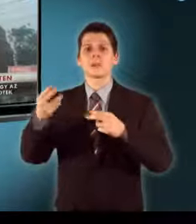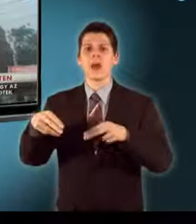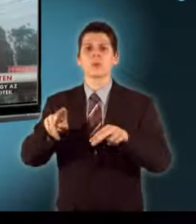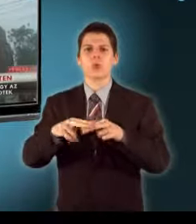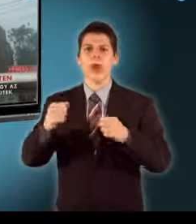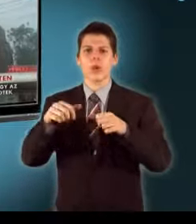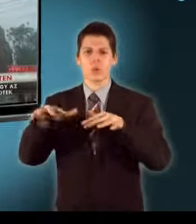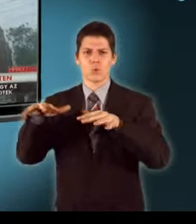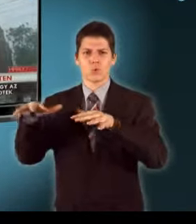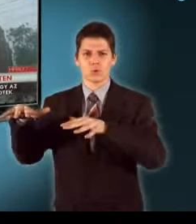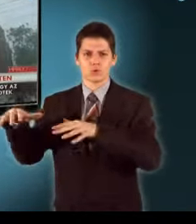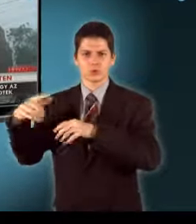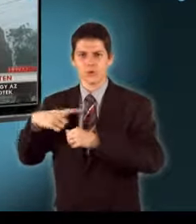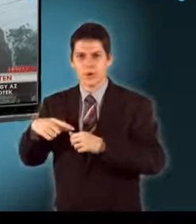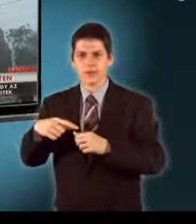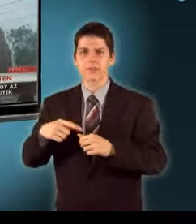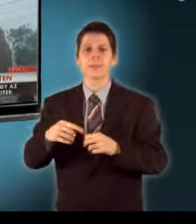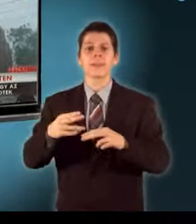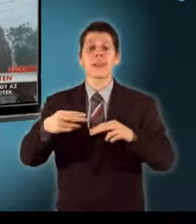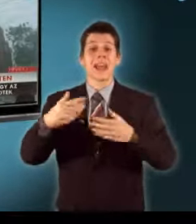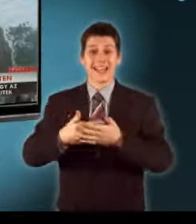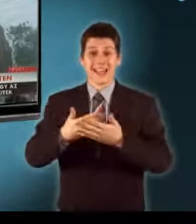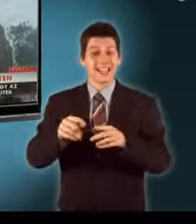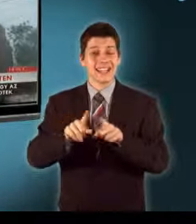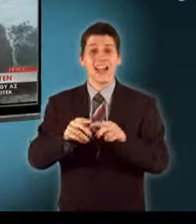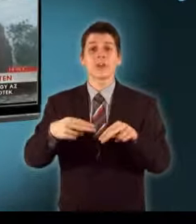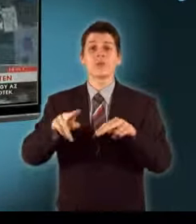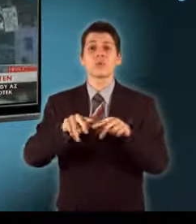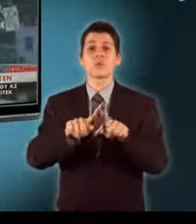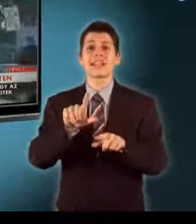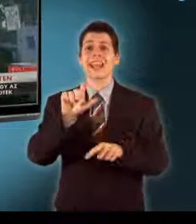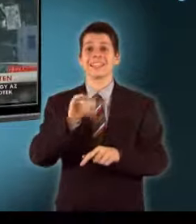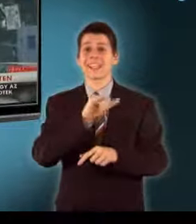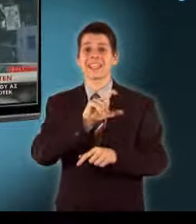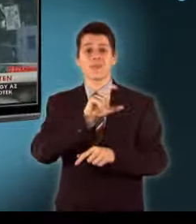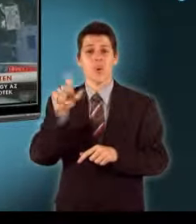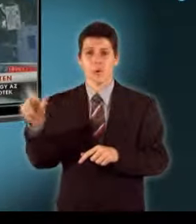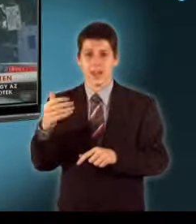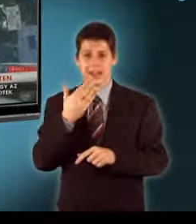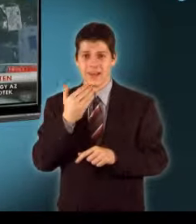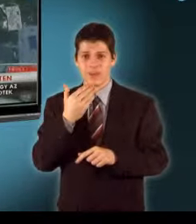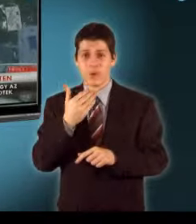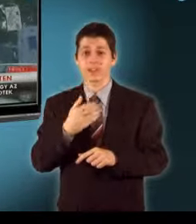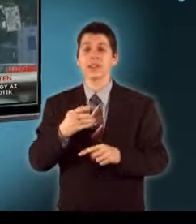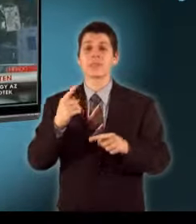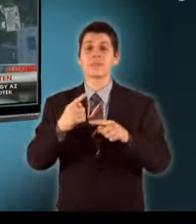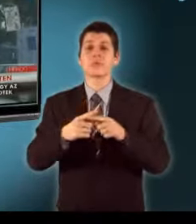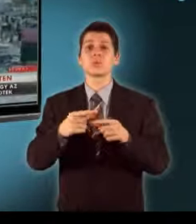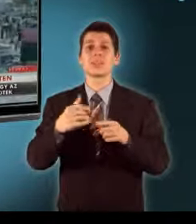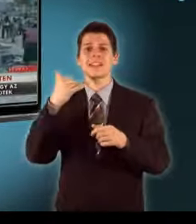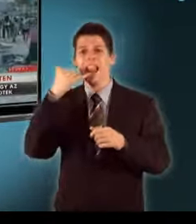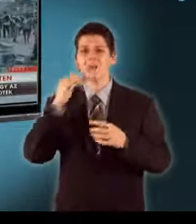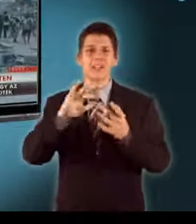több erős utórengés követett Több mint 200 éve nem volt ekkora földrengés a szigeten Haiti-val szinte minden kapcsolat